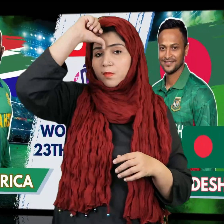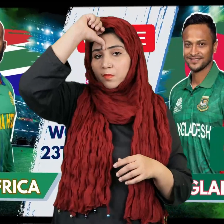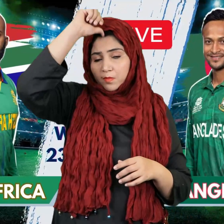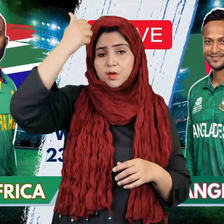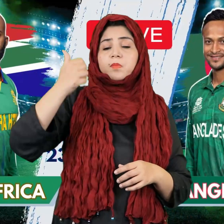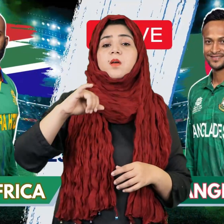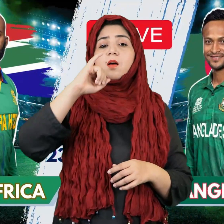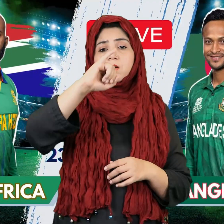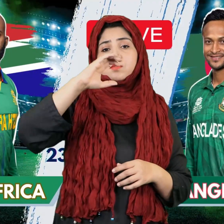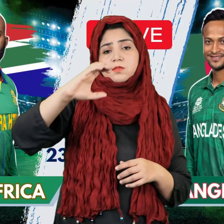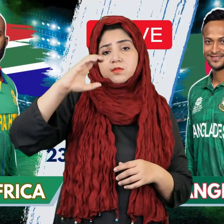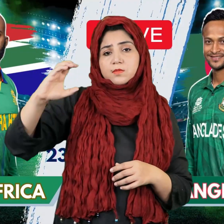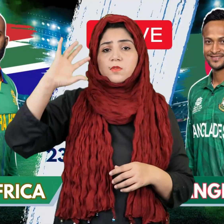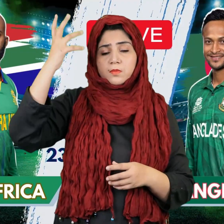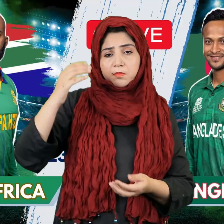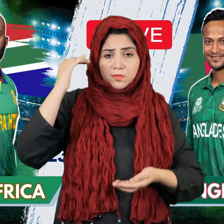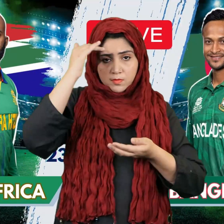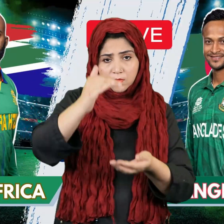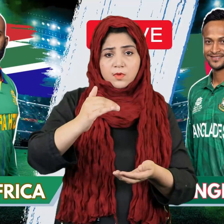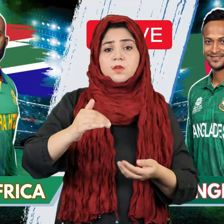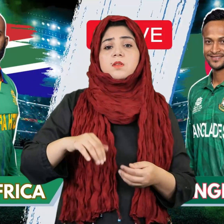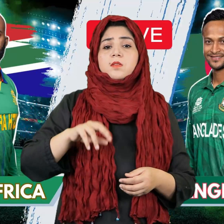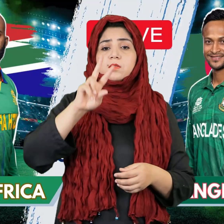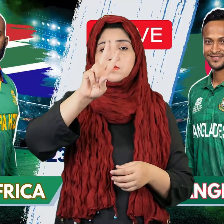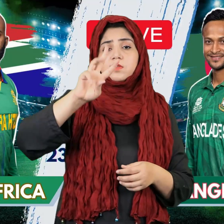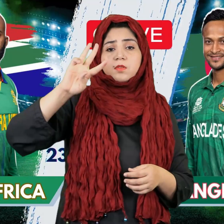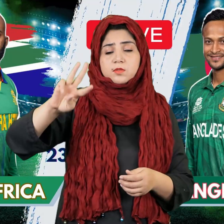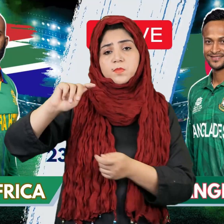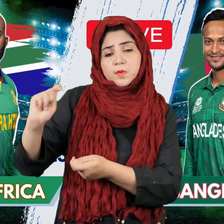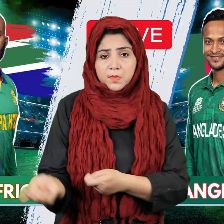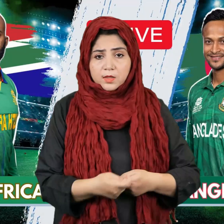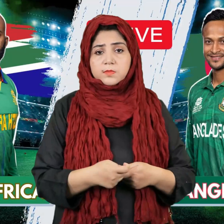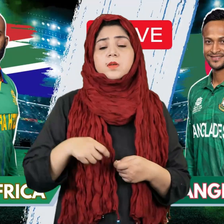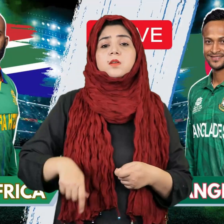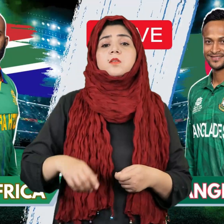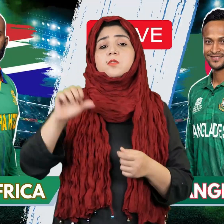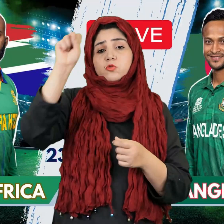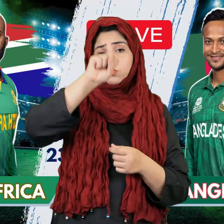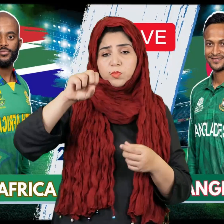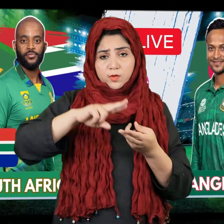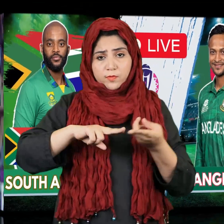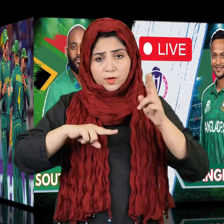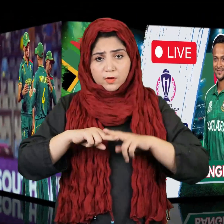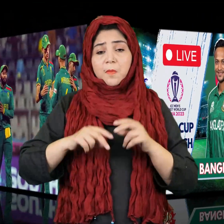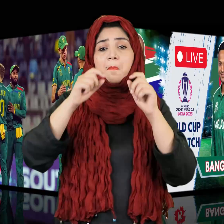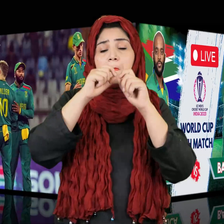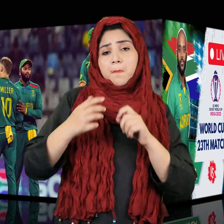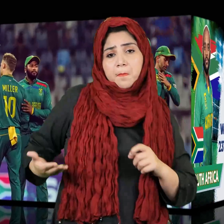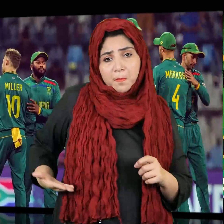बारत में होने वाले आइसी सी वर्ल कप के 23 मैच में जनुबवी अफरीका ने बंगलादेश को 104 रन से शिकस